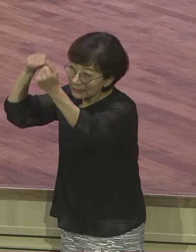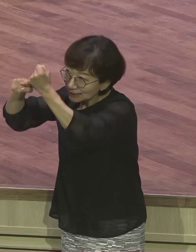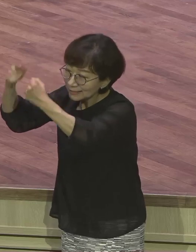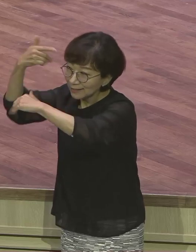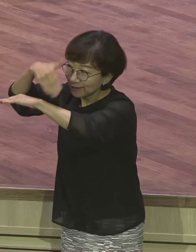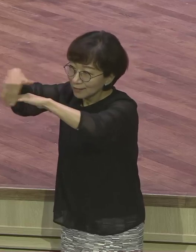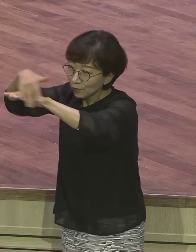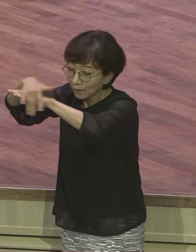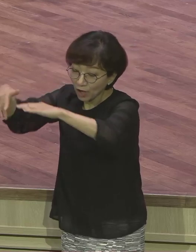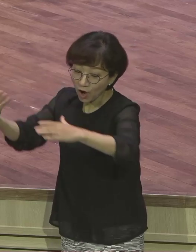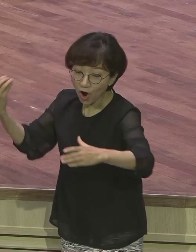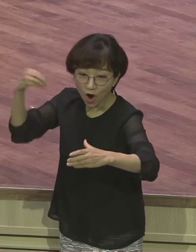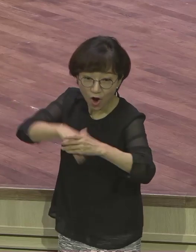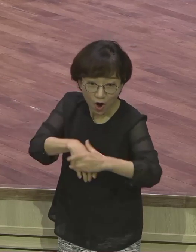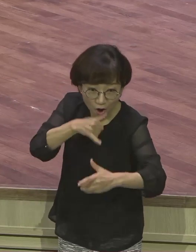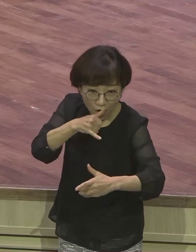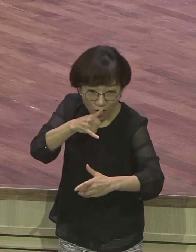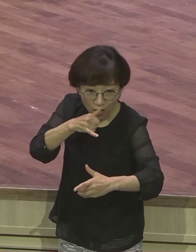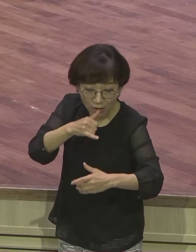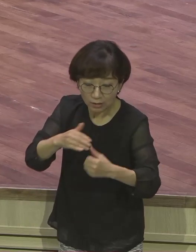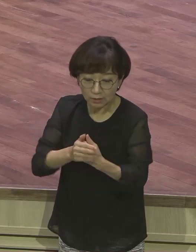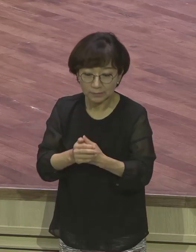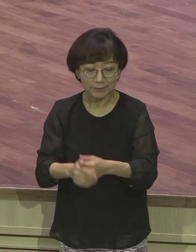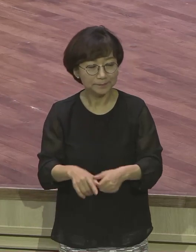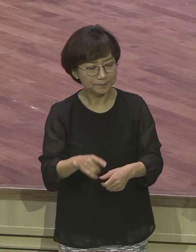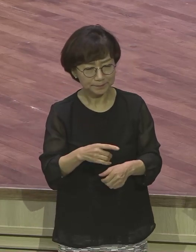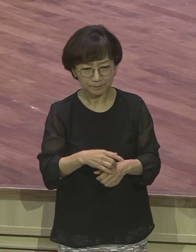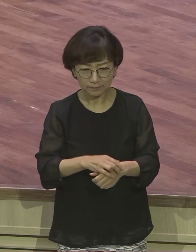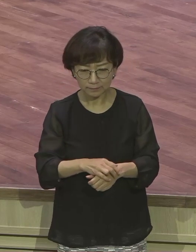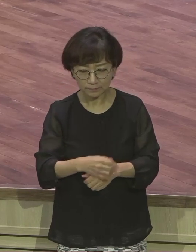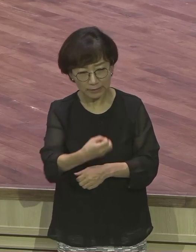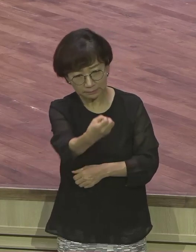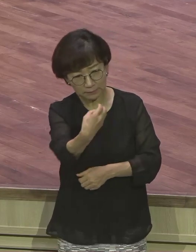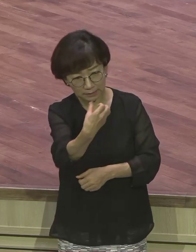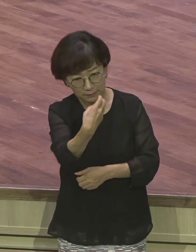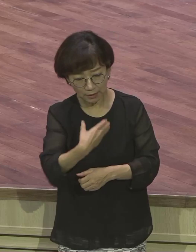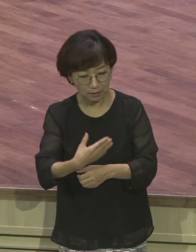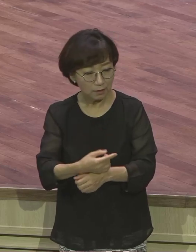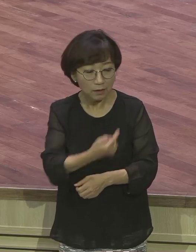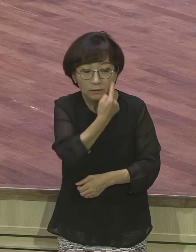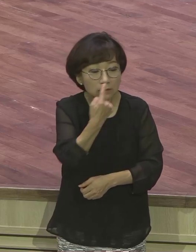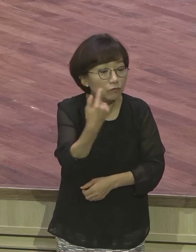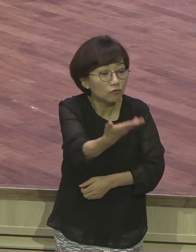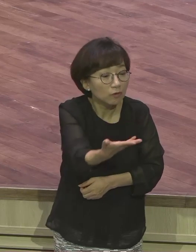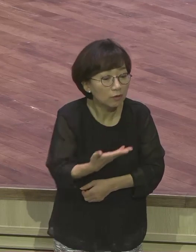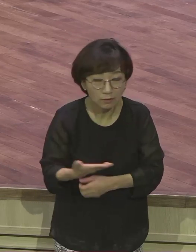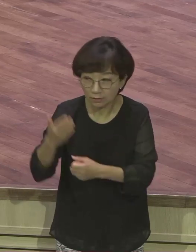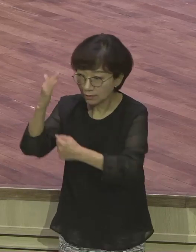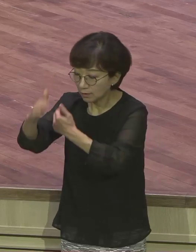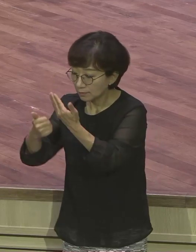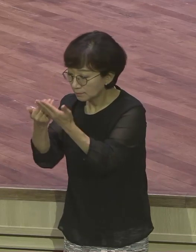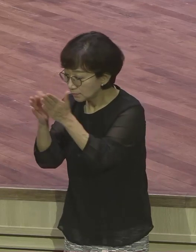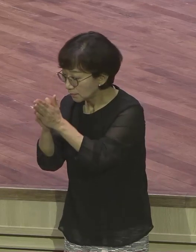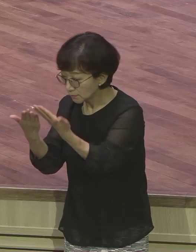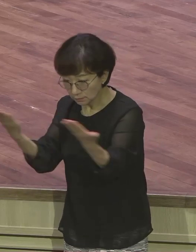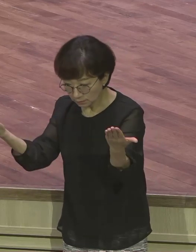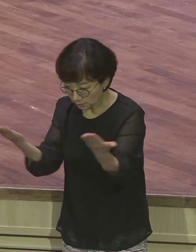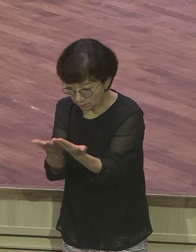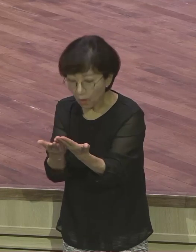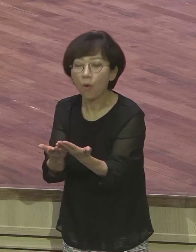말씀에 근거하지 않는 것은 다 가짜예요. 성경 근거되어야 돼요. 그래서 강단이 중요합니다. 강단